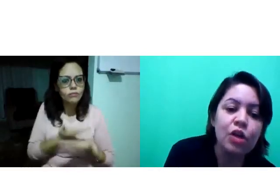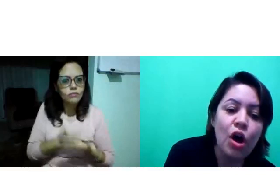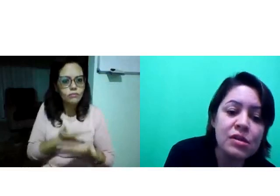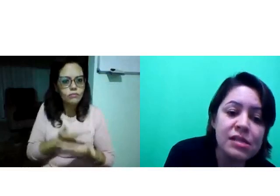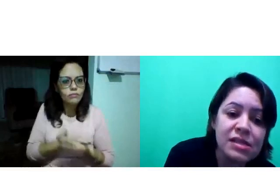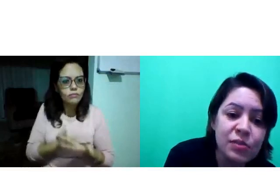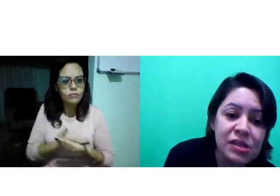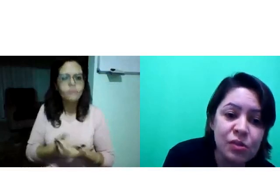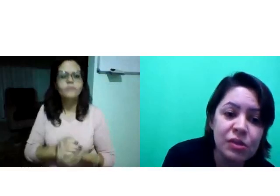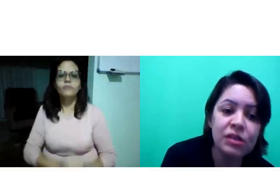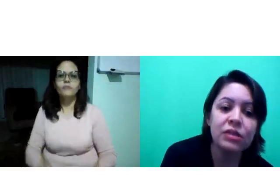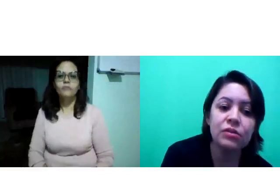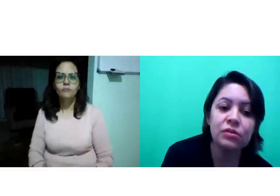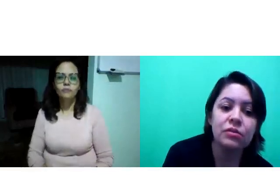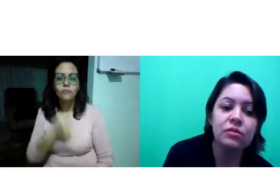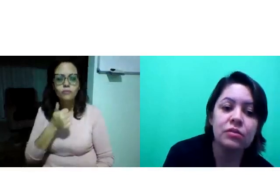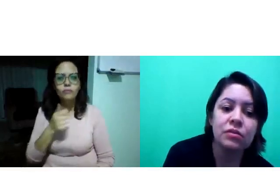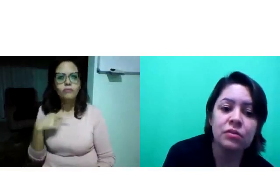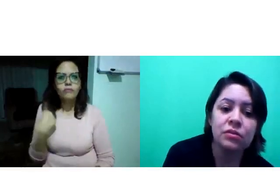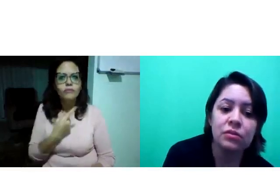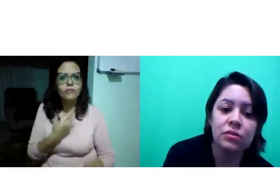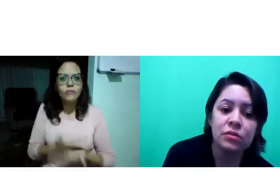E nós, que estamos estudando,